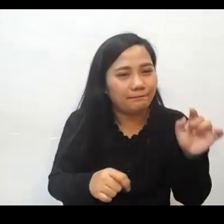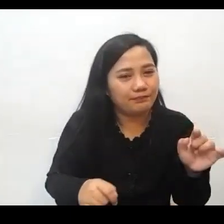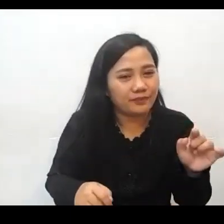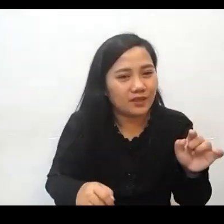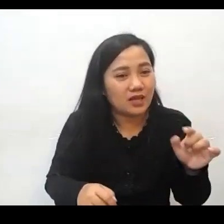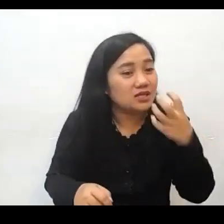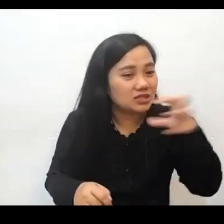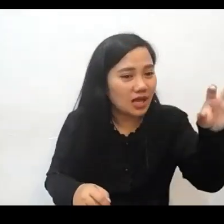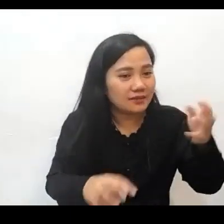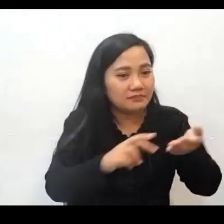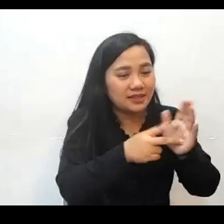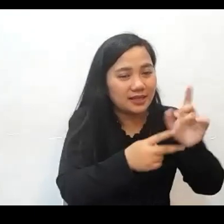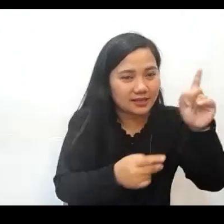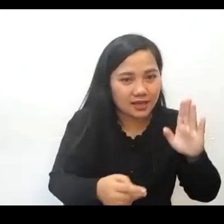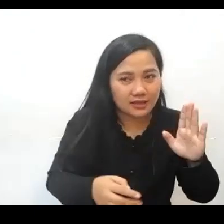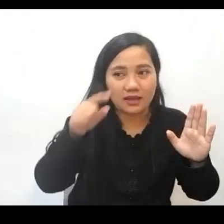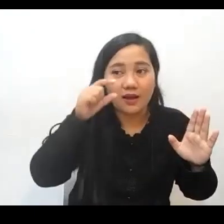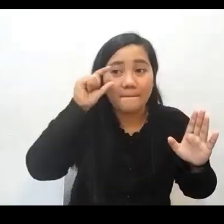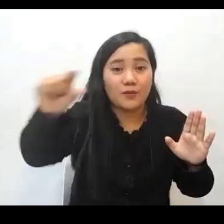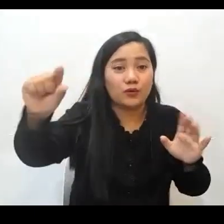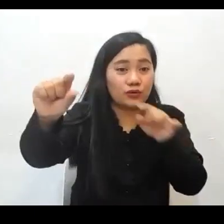kaya yung araw po ay kumakatawan sa Diyos